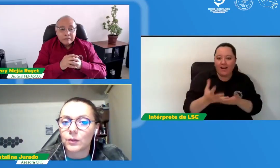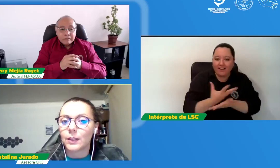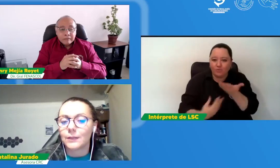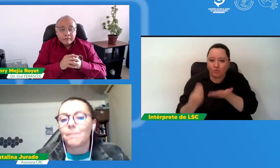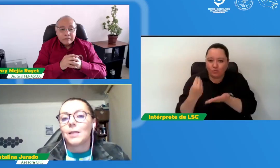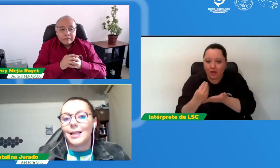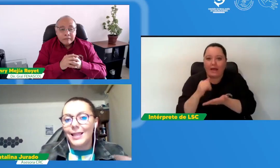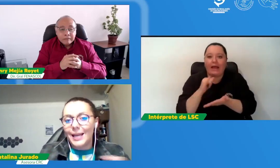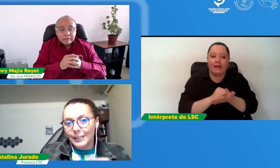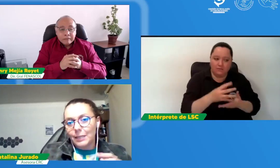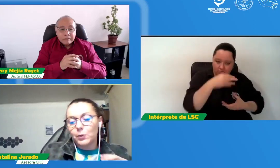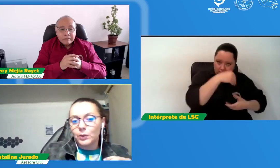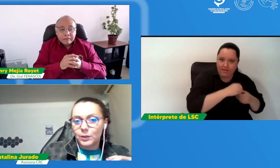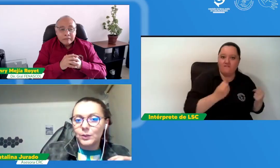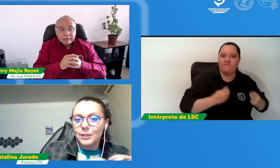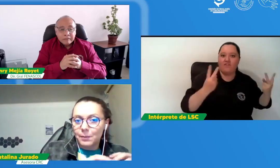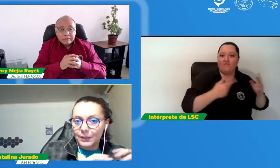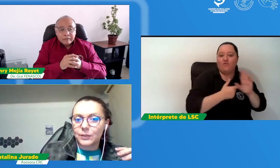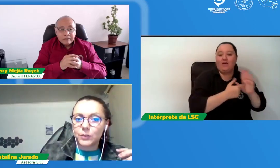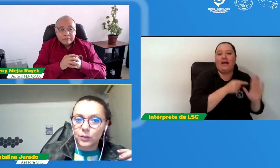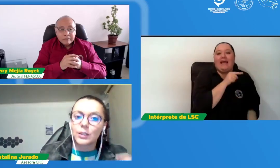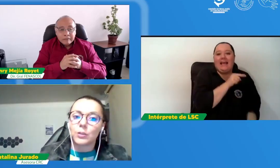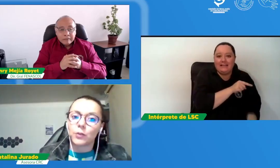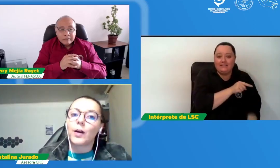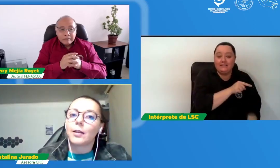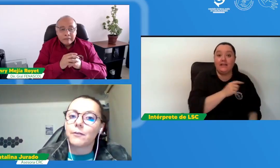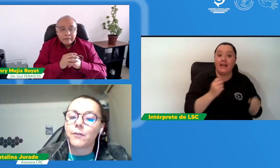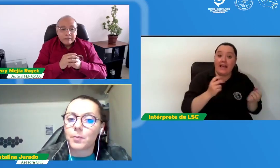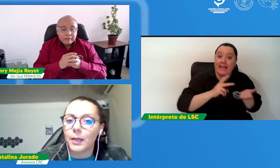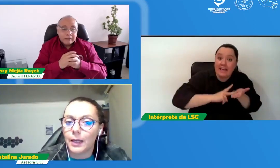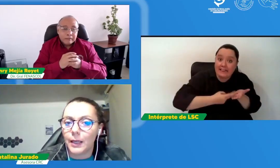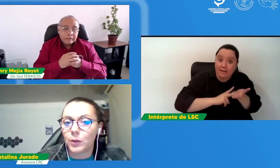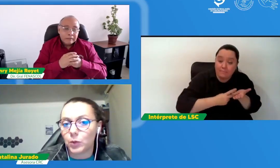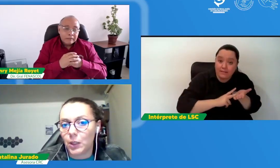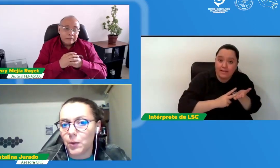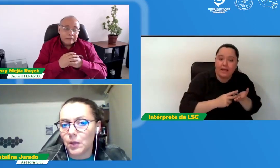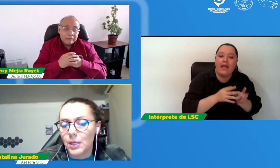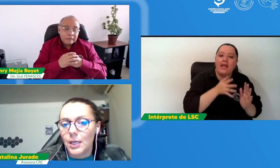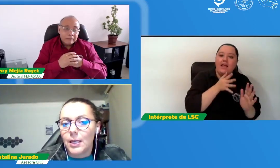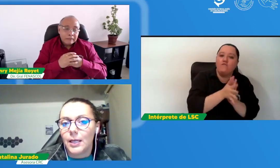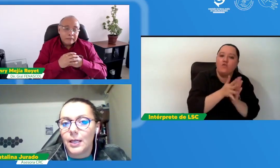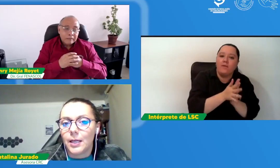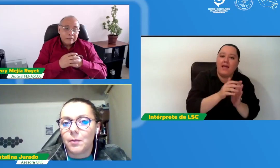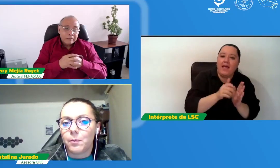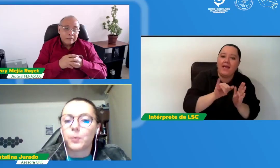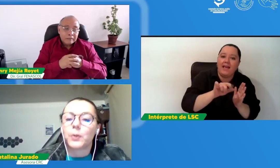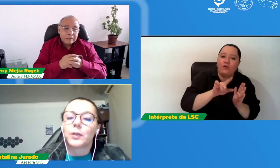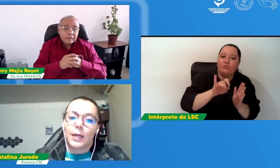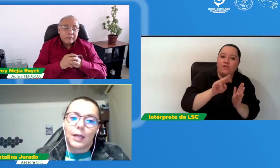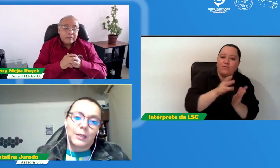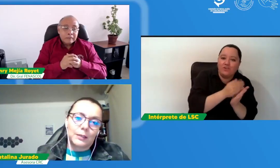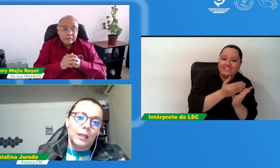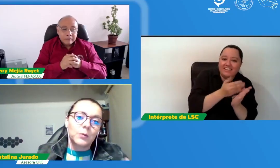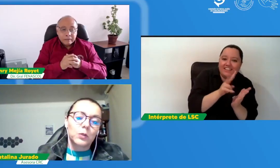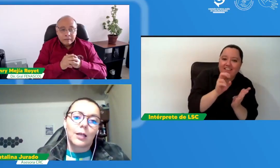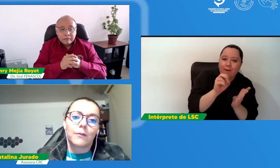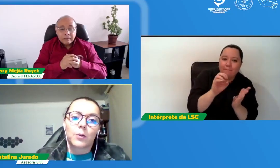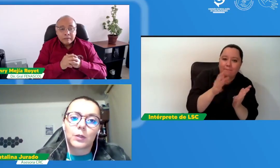el proceso de interpretación se hizo fue al informe ejecutivo pues porque además creemos que la información